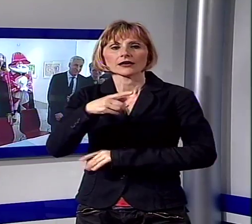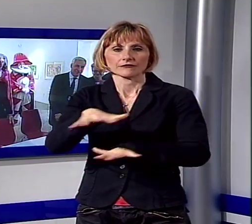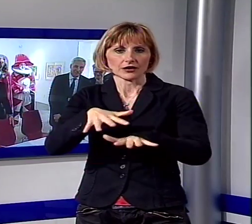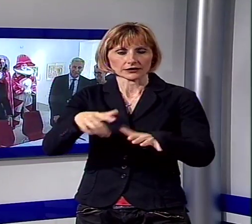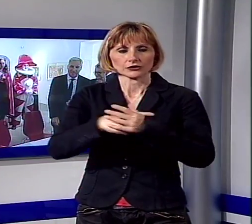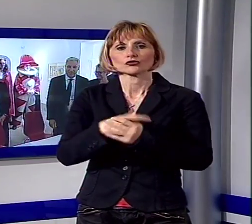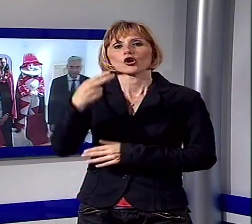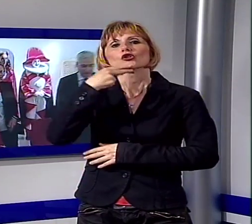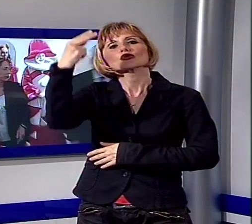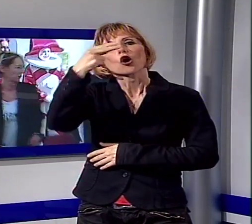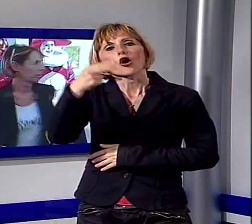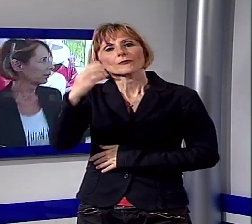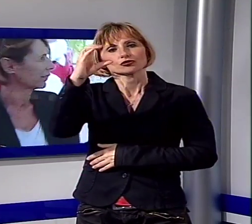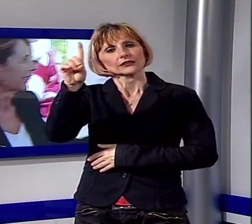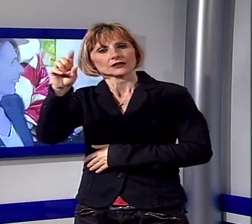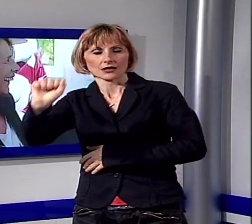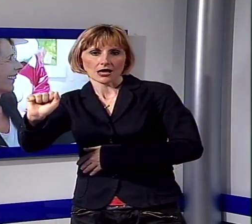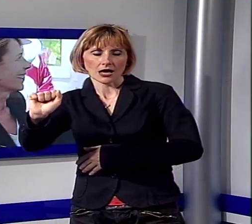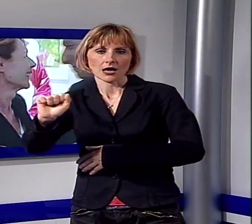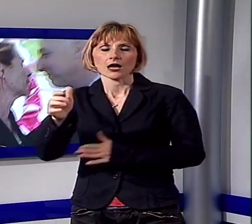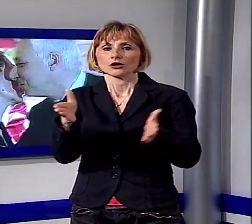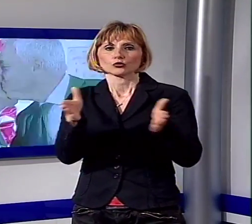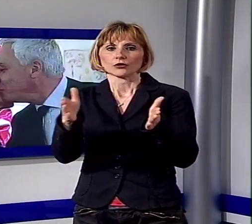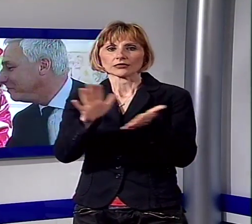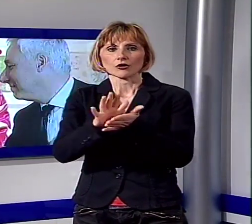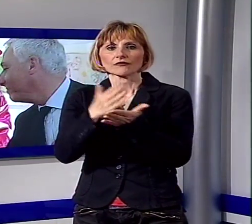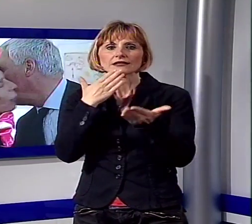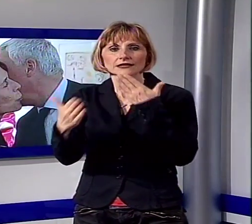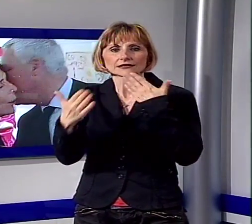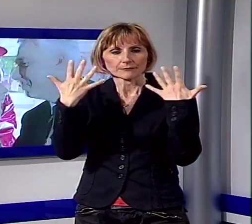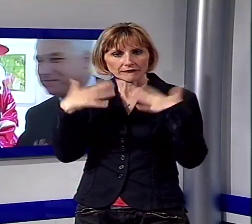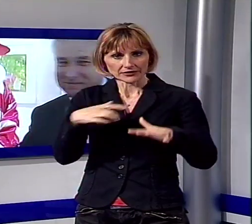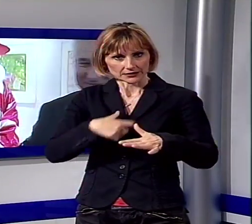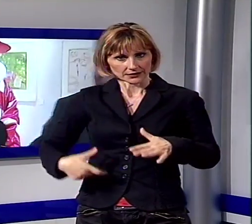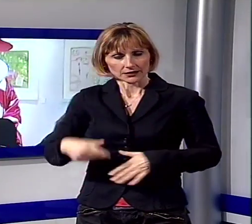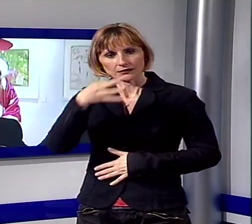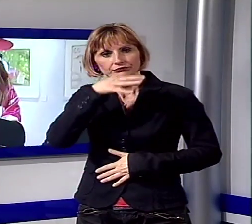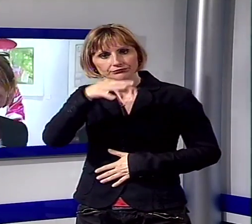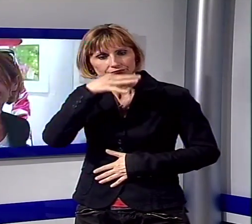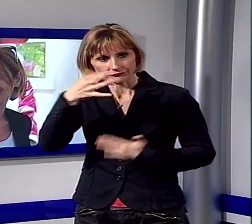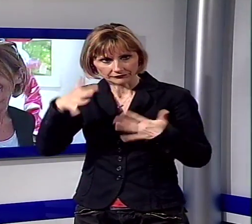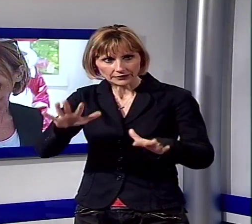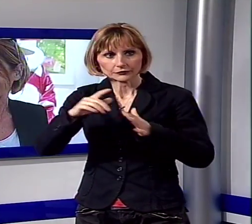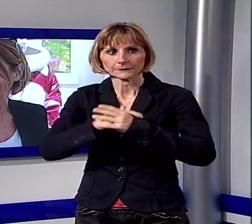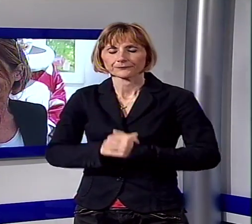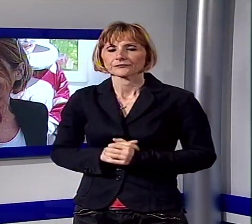carnevalesco sono stati resi noti dal sindaco nel corso di una conferenza stampa tenutasi questo pomeriggio nei locali della Gansh. Vicepresidente del